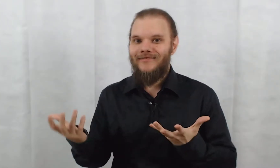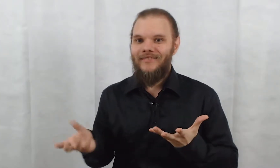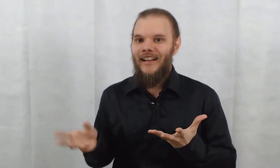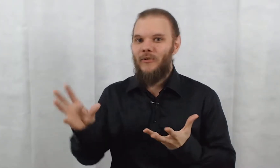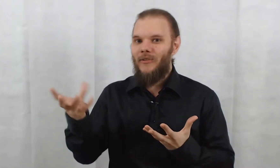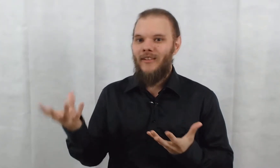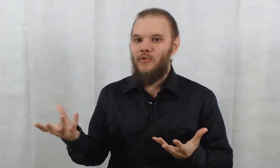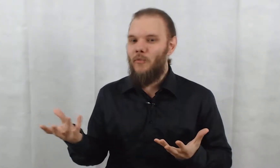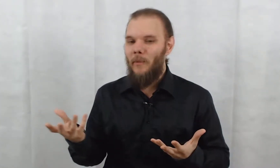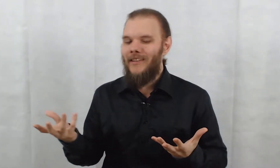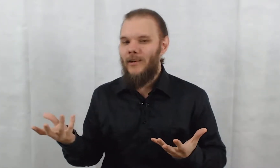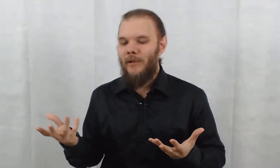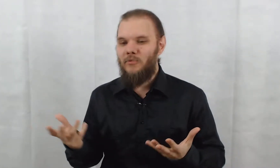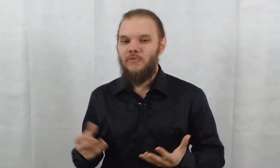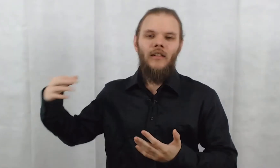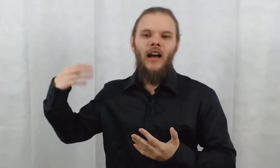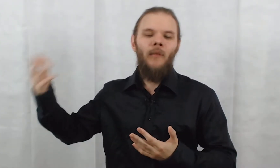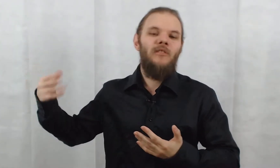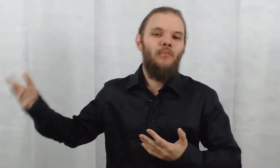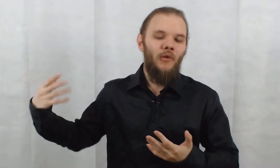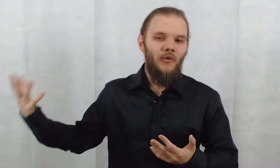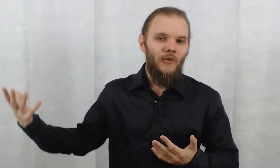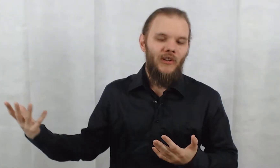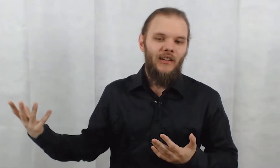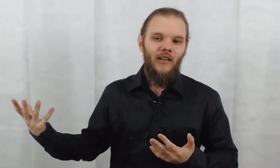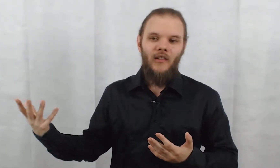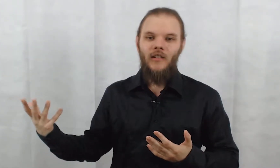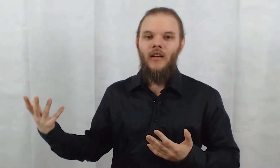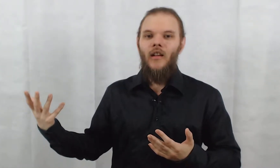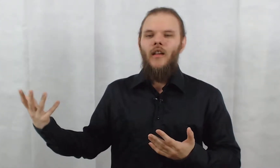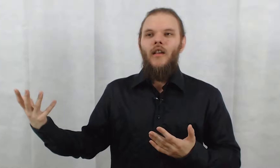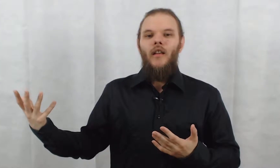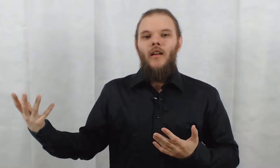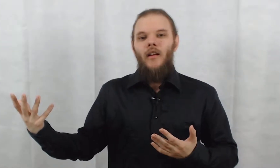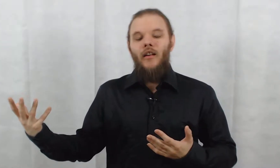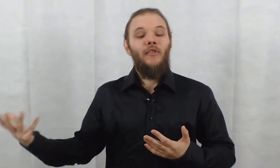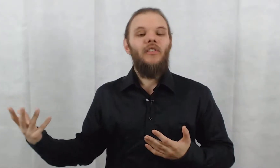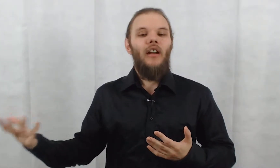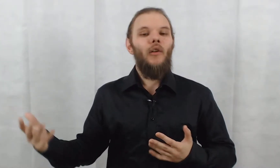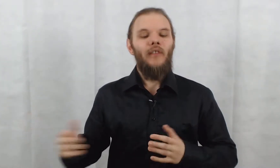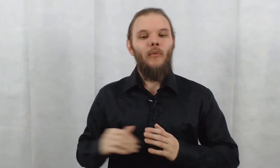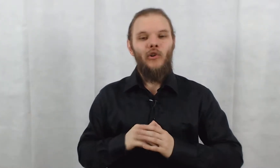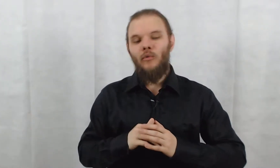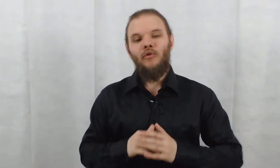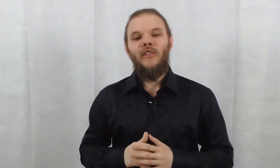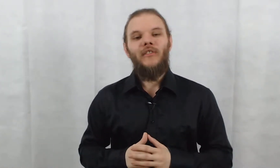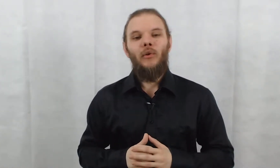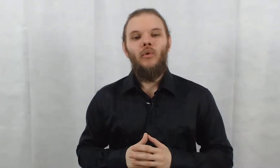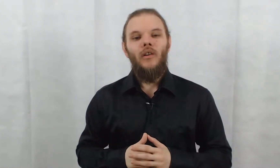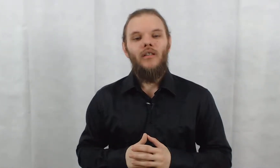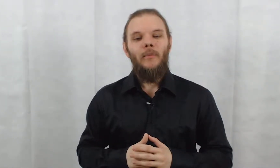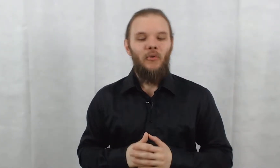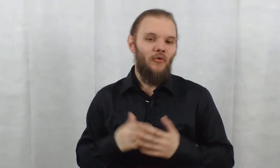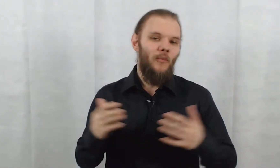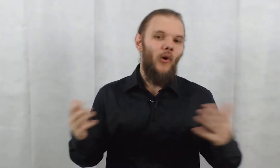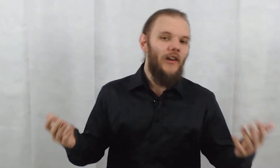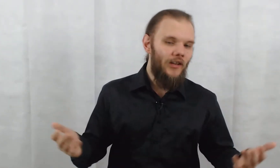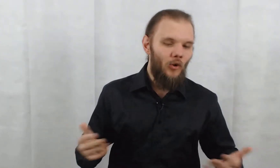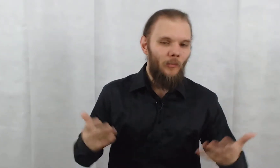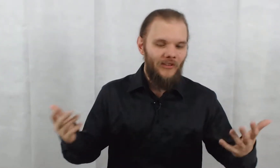voilà. Le triangle amoureux, pour moi, il ne tient pas debout. Il y a un petit peu de Sunderland. Alors, Sunderland, vraiment, il nous montre que c'est un salaud. Parce que non seulement, il trompait sa